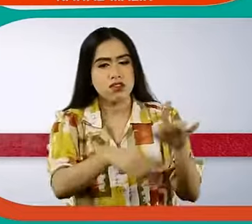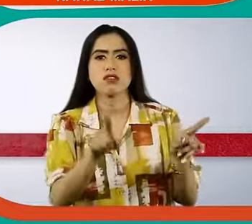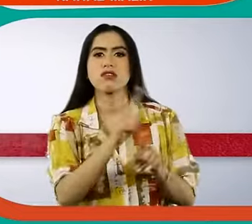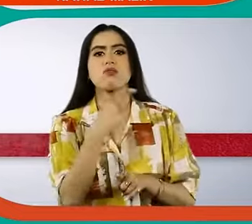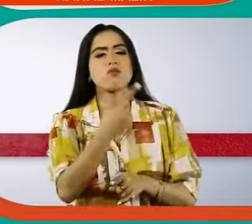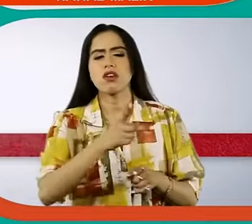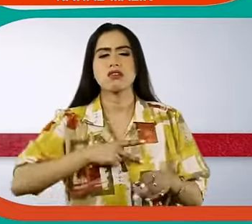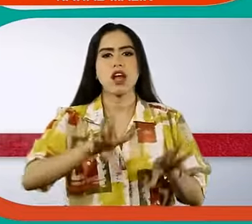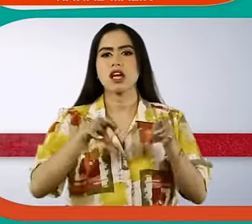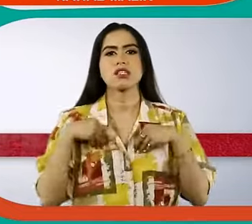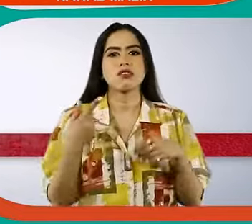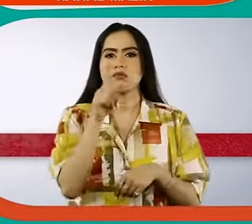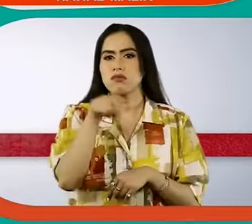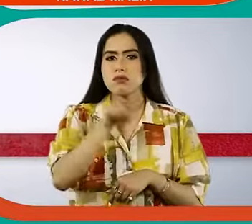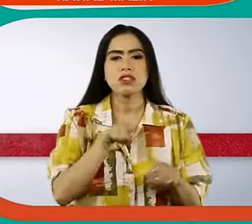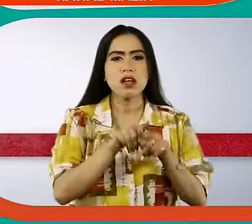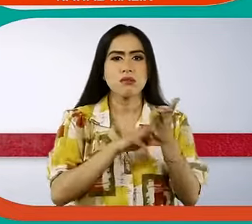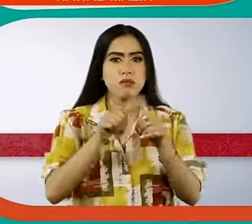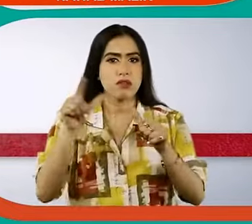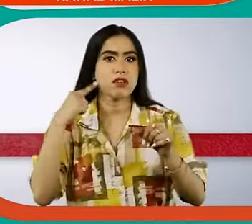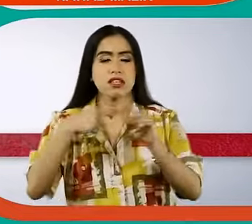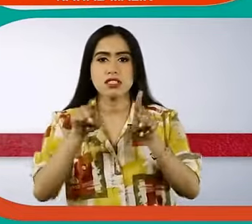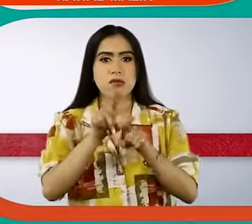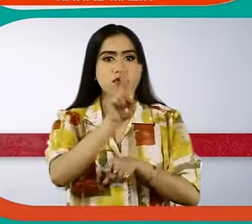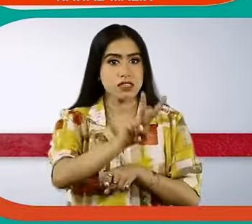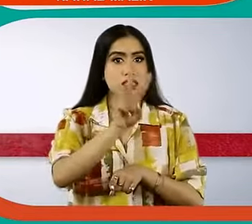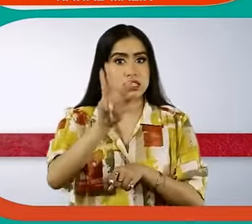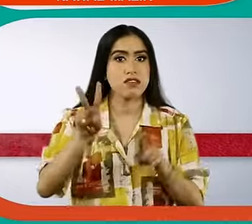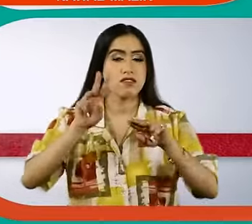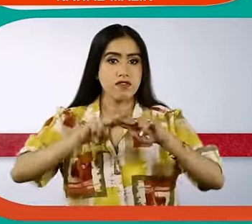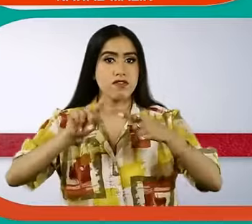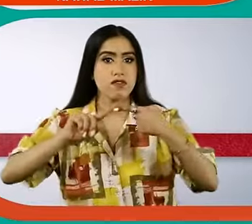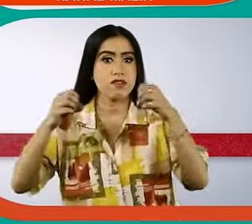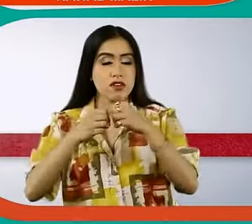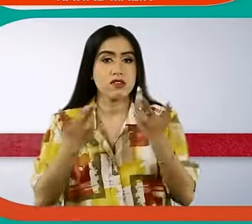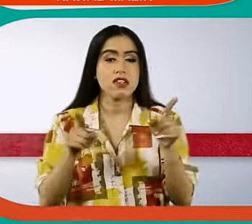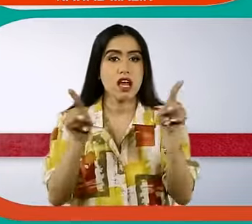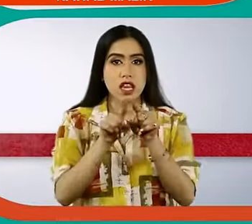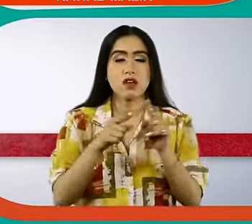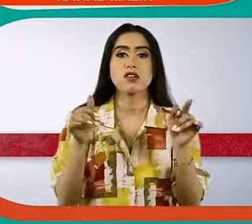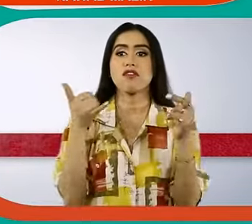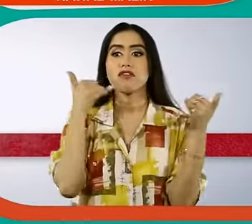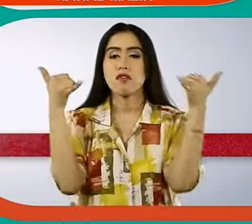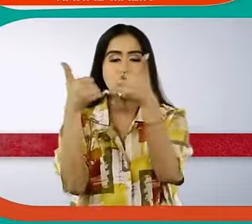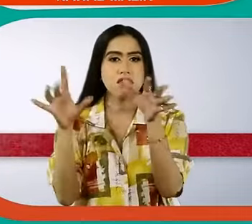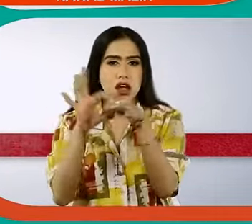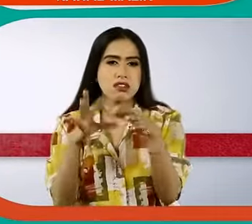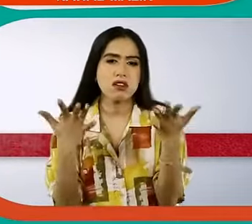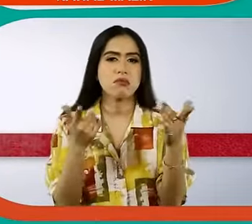सिरे से नकार दिया दरसल मलिक को E.D. ने 23 फरवरी को दाउद और उसके साथियों को संपर्प में होने के आरोप में